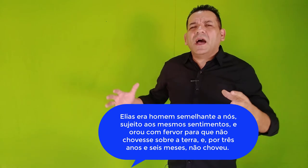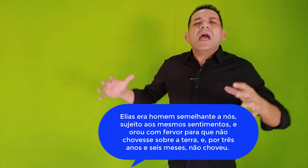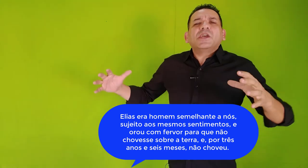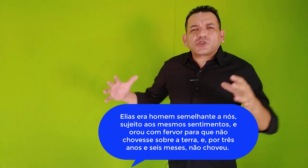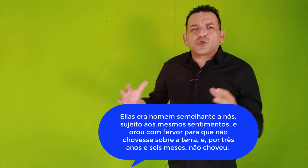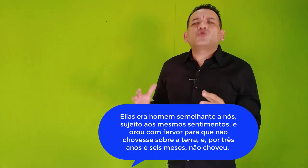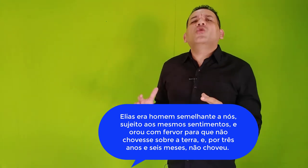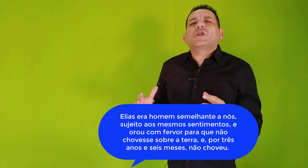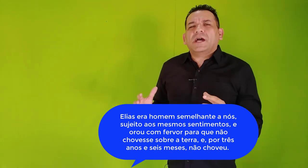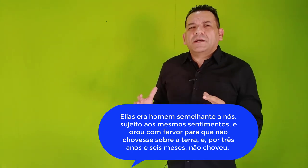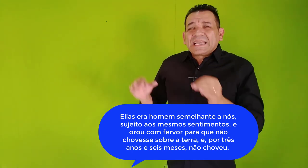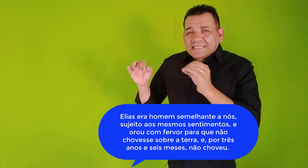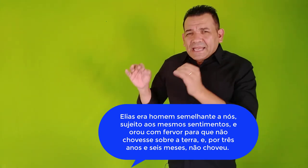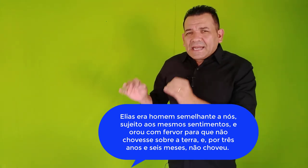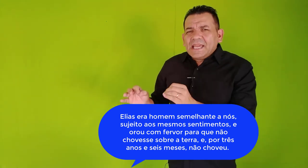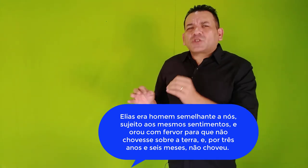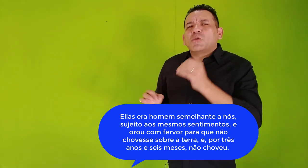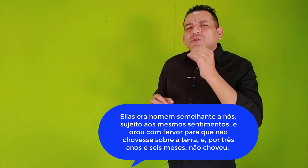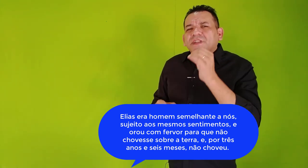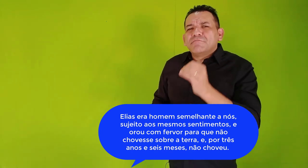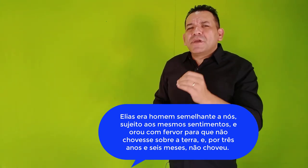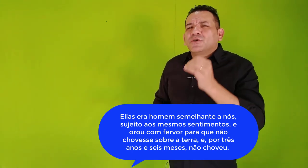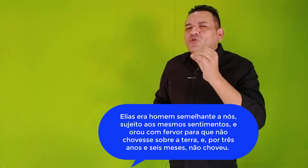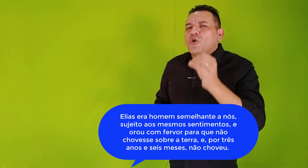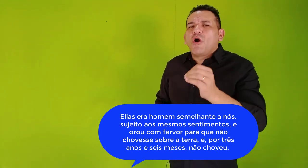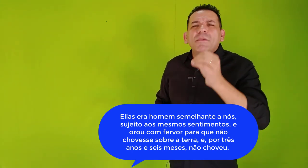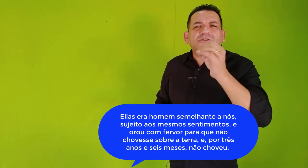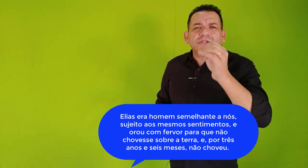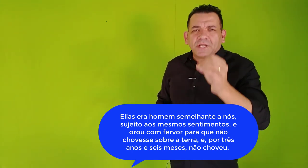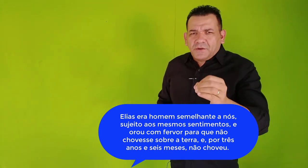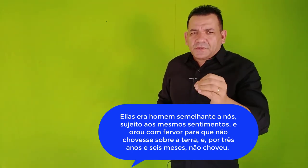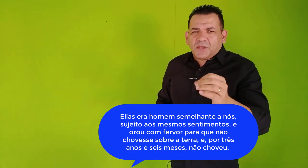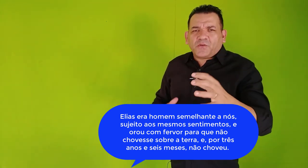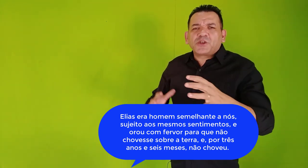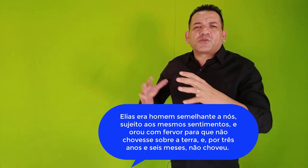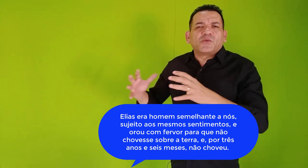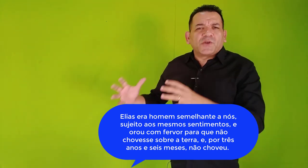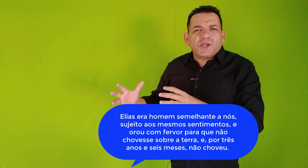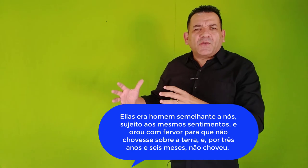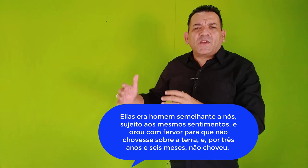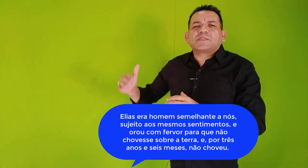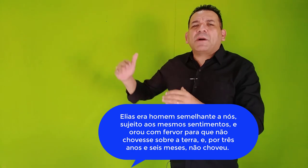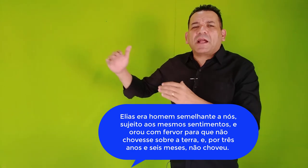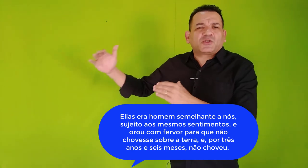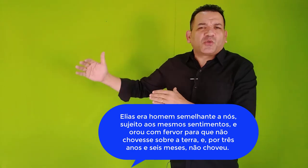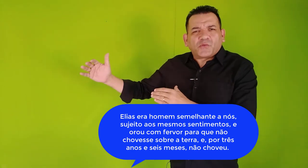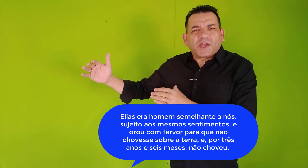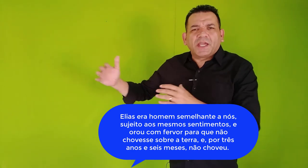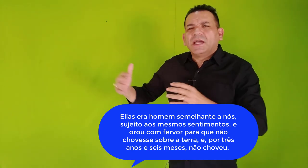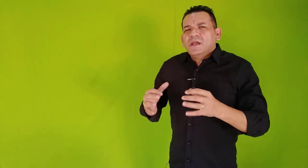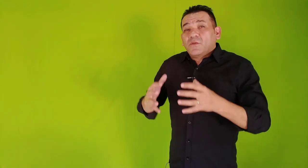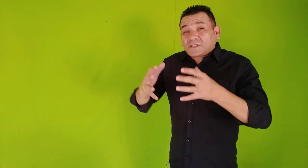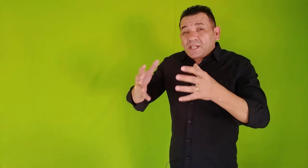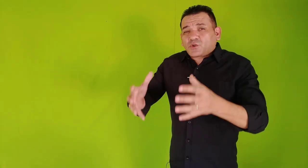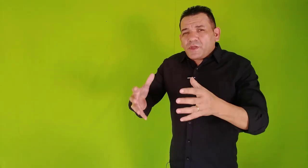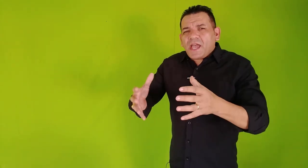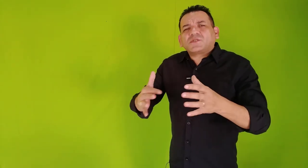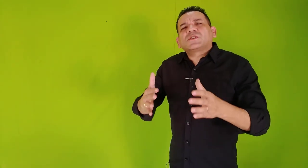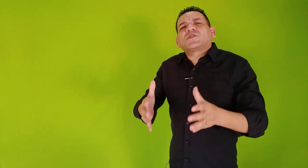estrutura. Se Elias, como um tremendo homem de Deus, que fez chover, fez parar de chover, vocês conhecem os